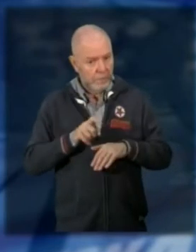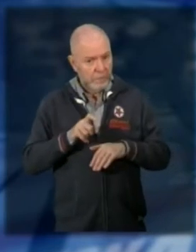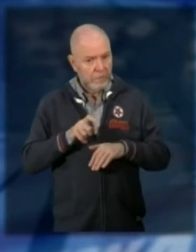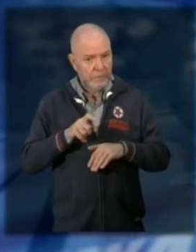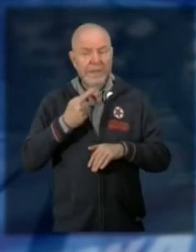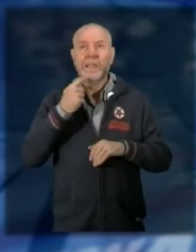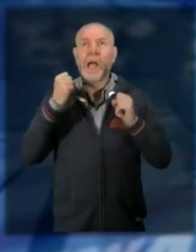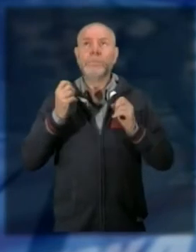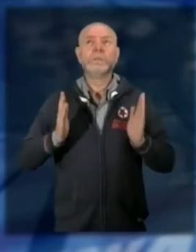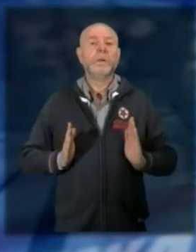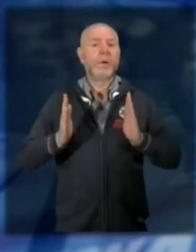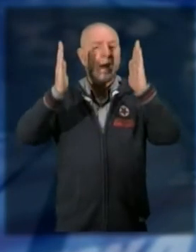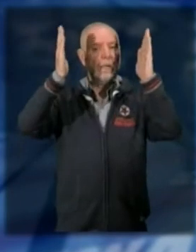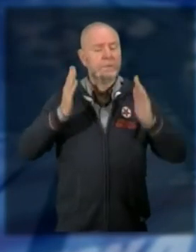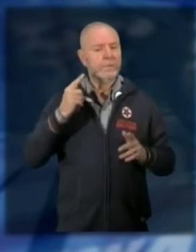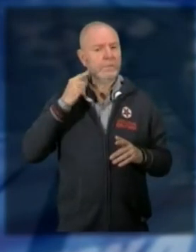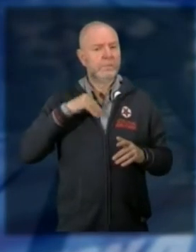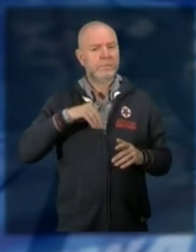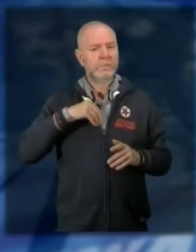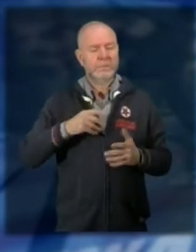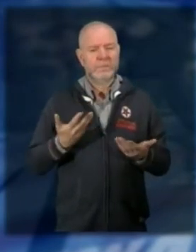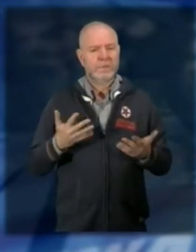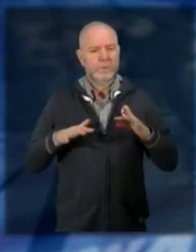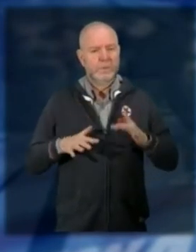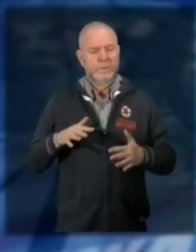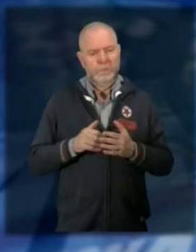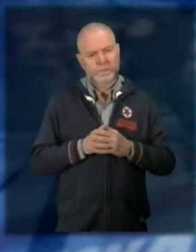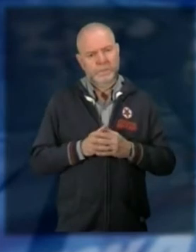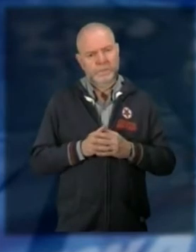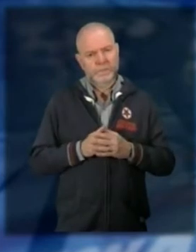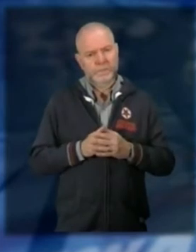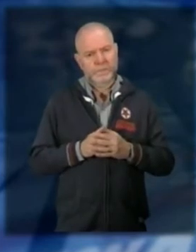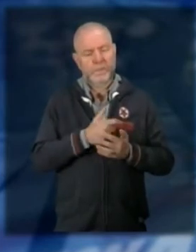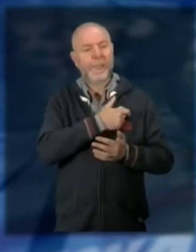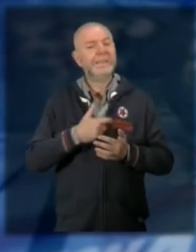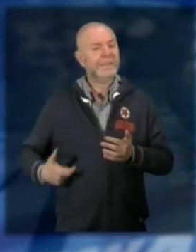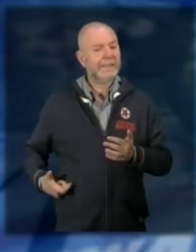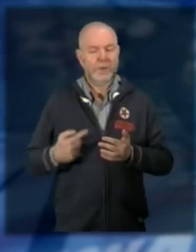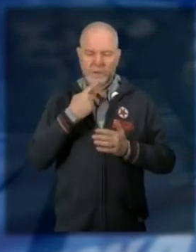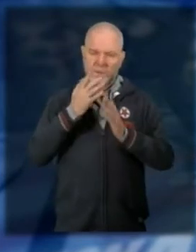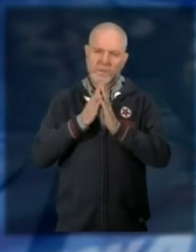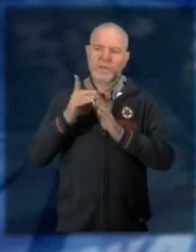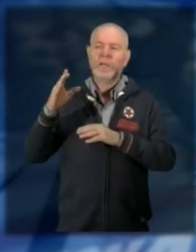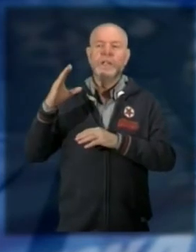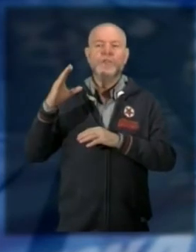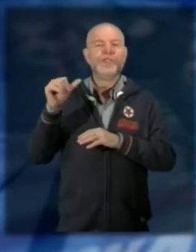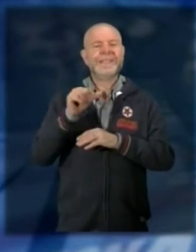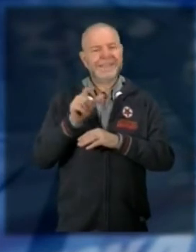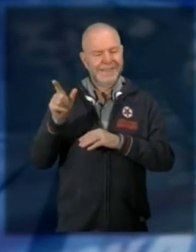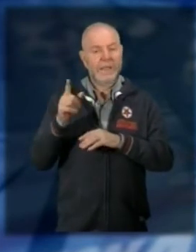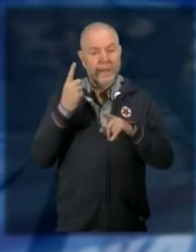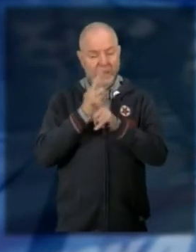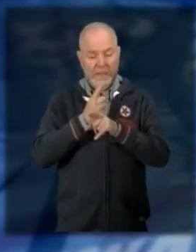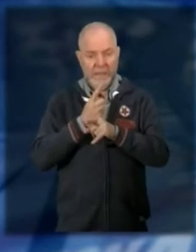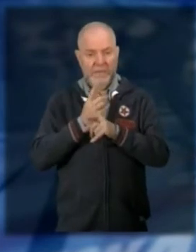giustamente un notevole senso di insicurezza il sindaco ha quindi invitato il consorzio servizi sociali a chiudere